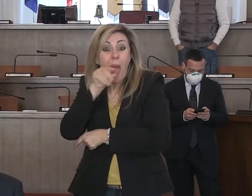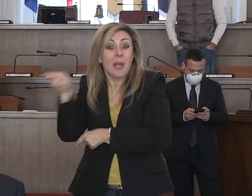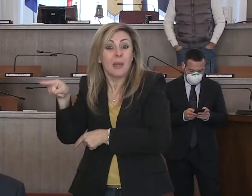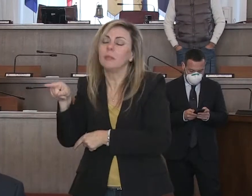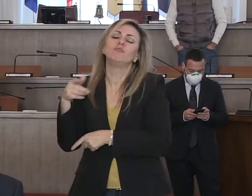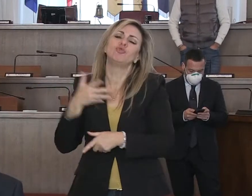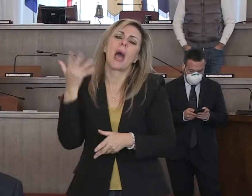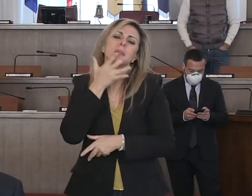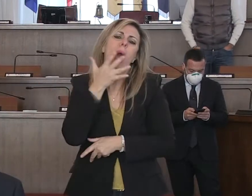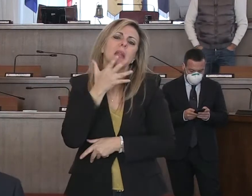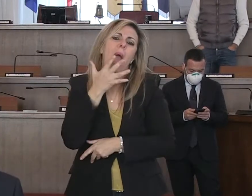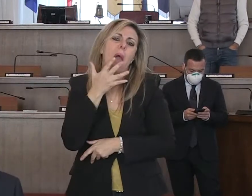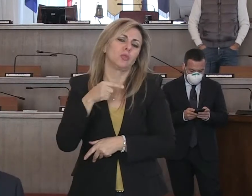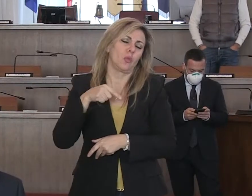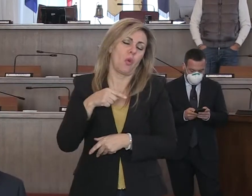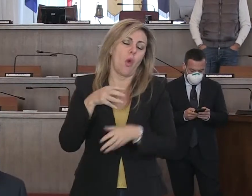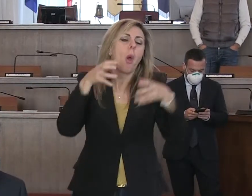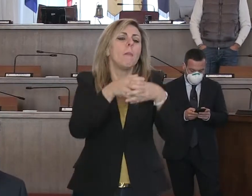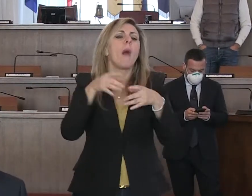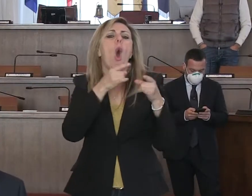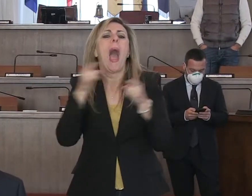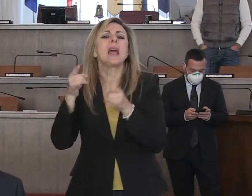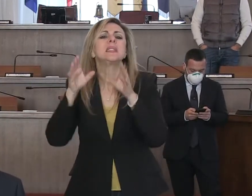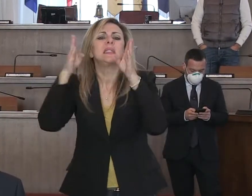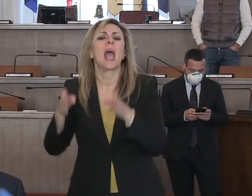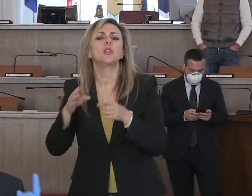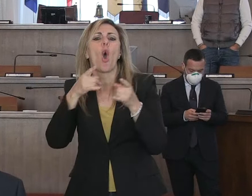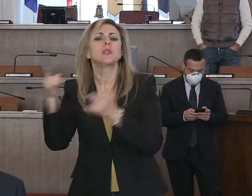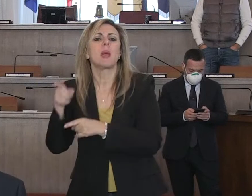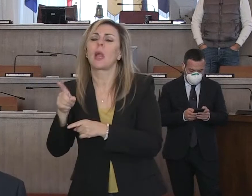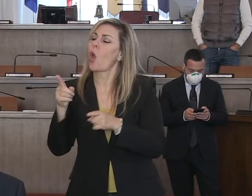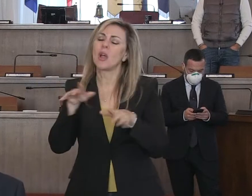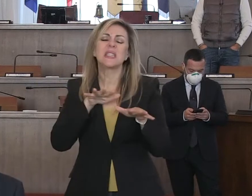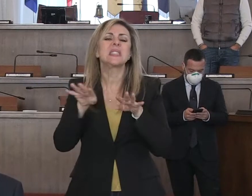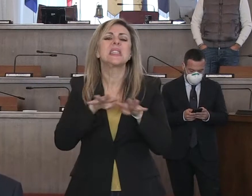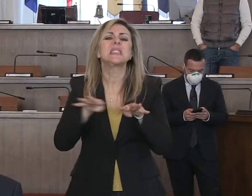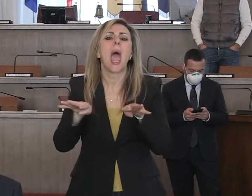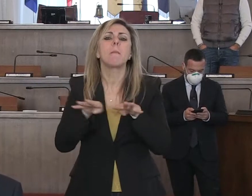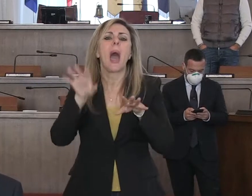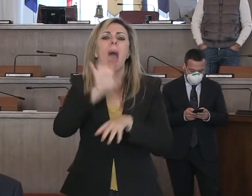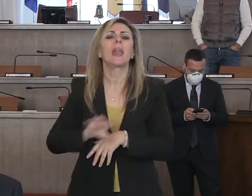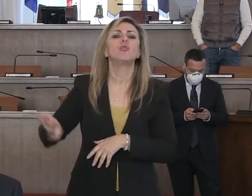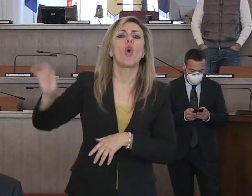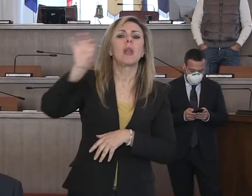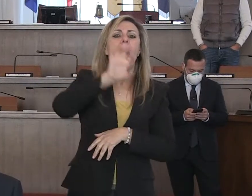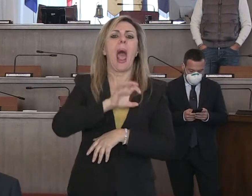già è sbagliato in tempo di pace, figuriamoci in tempo di guerra, si deve ragionare su un sistema regionale,